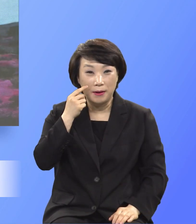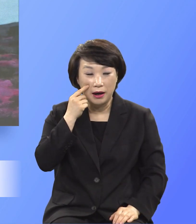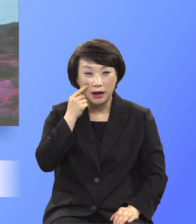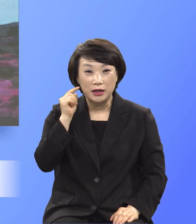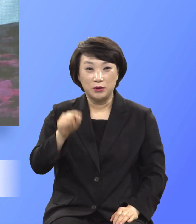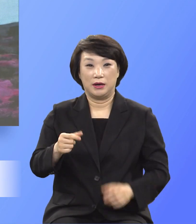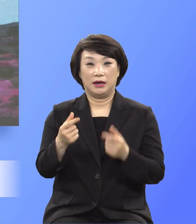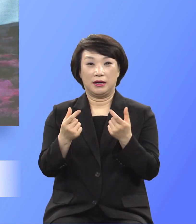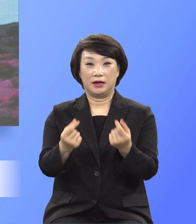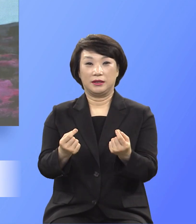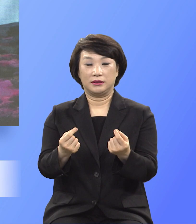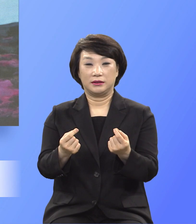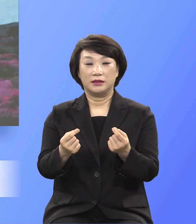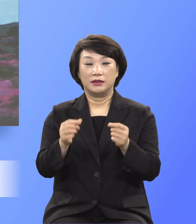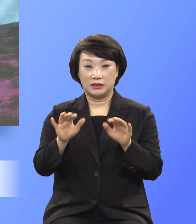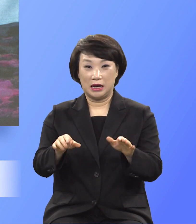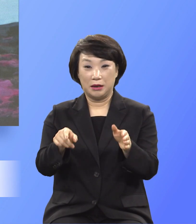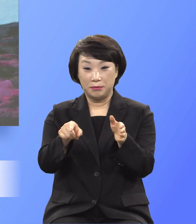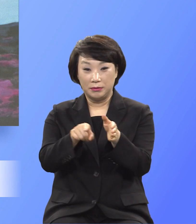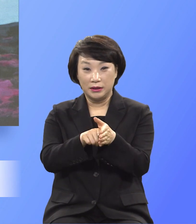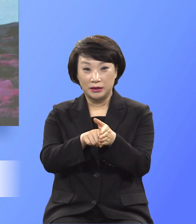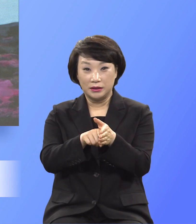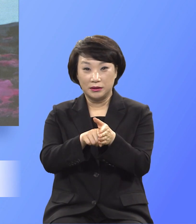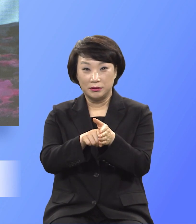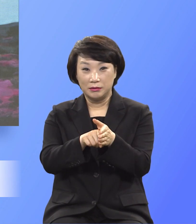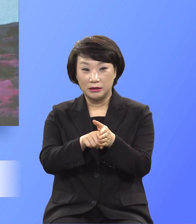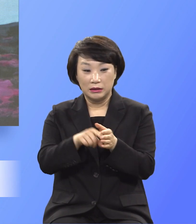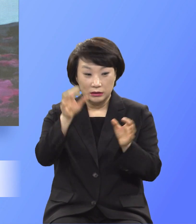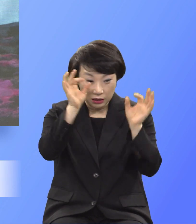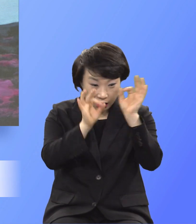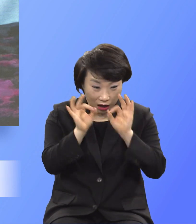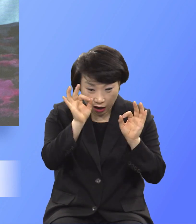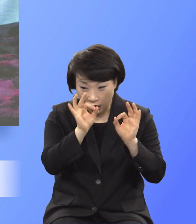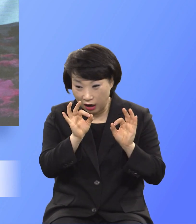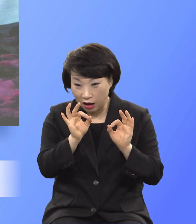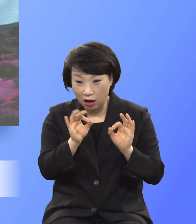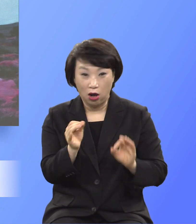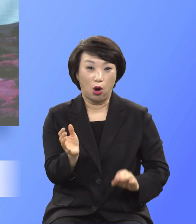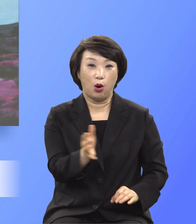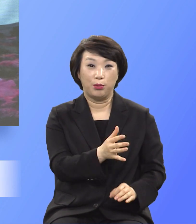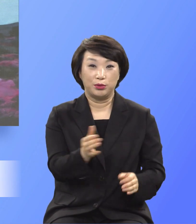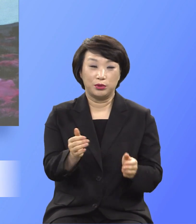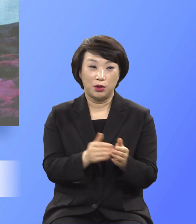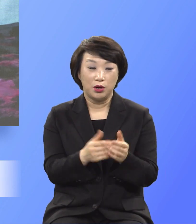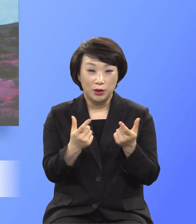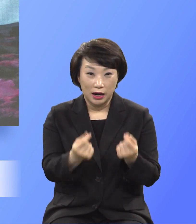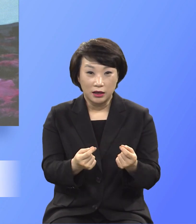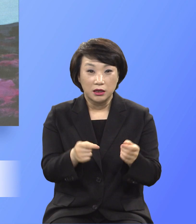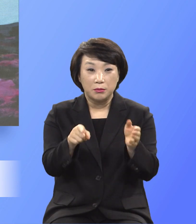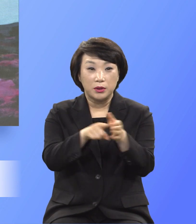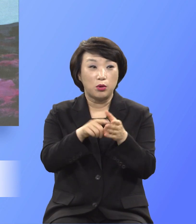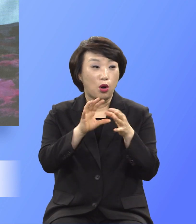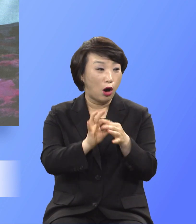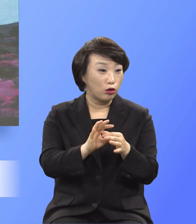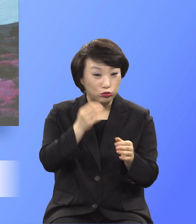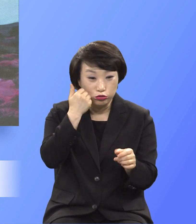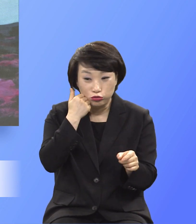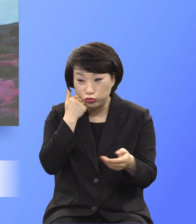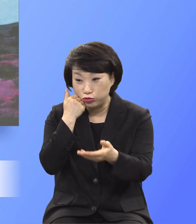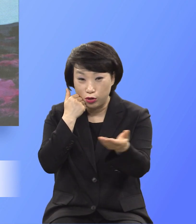같은 믿음을 찾아낼 수 없으며 이런 믿음의 관계를 누구와도